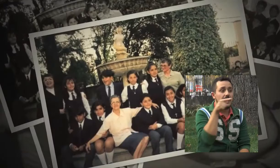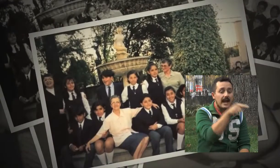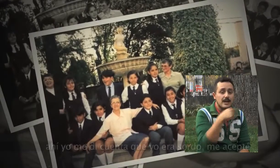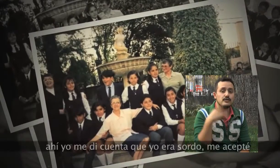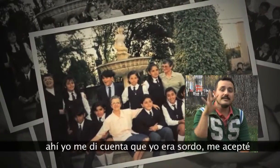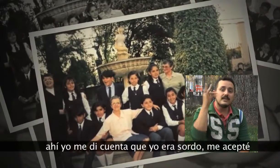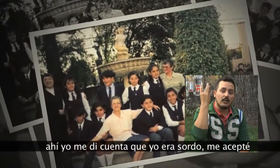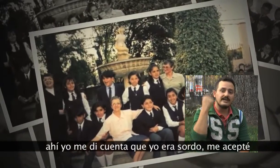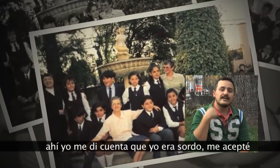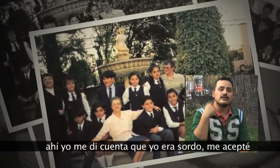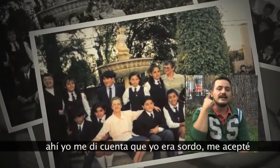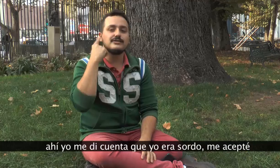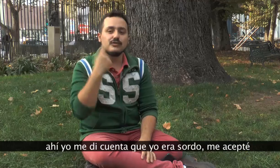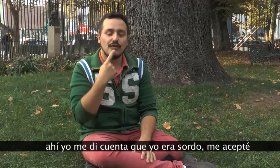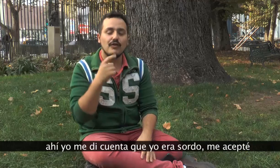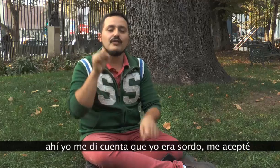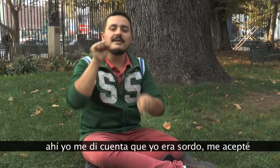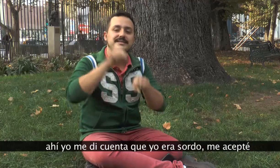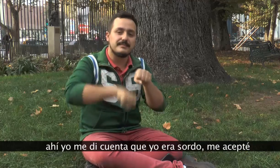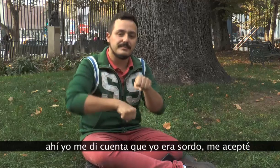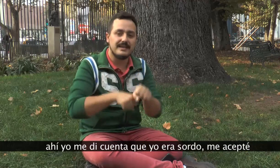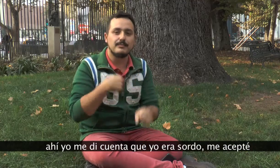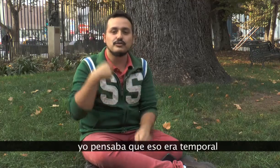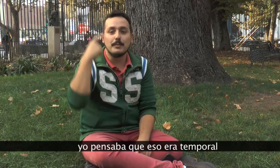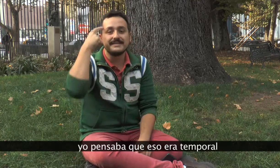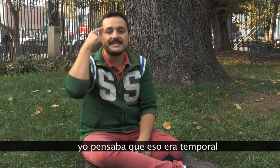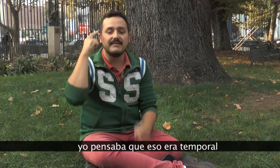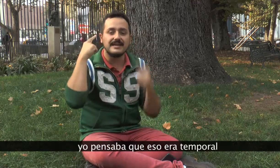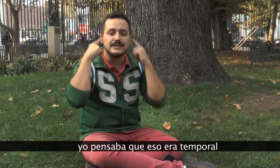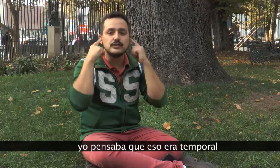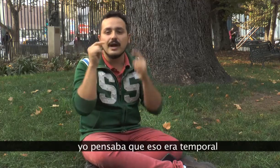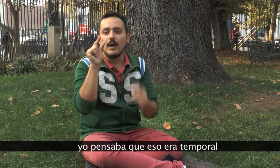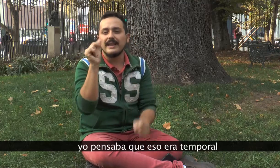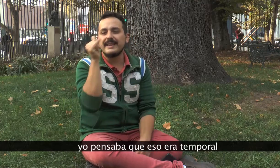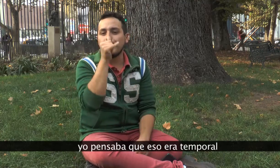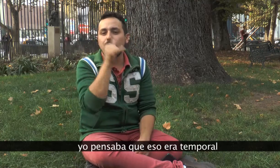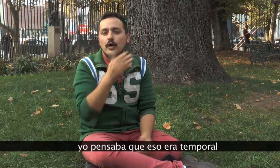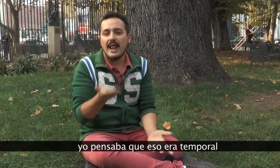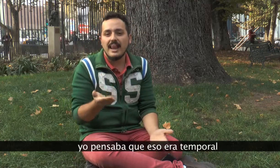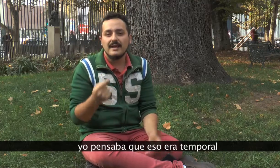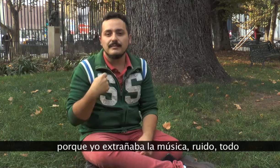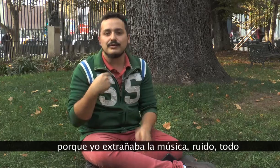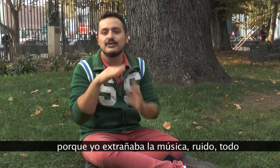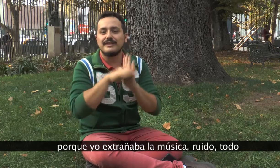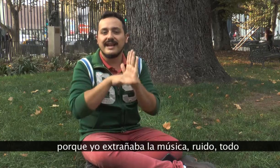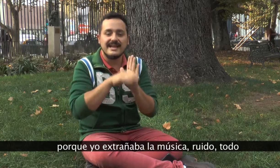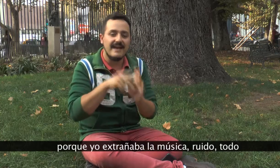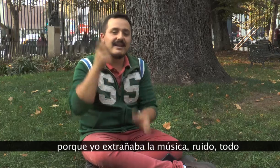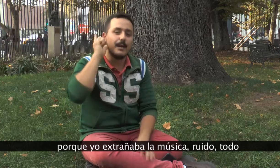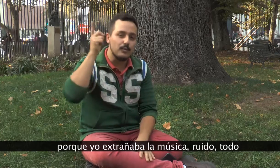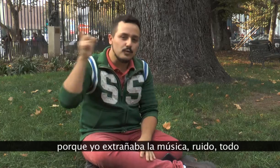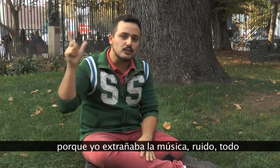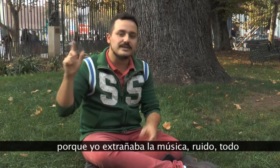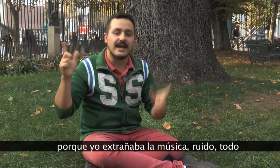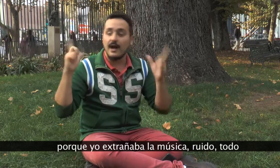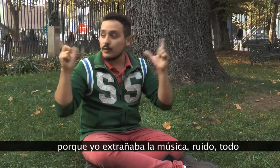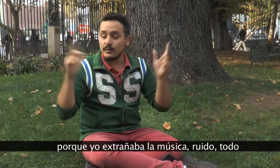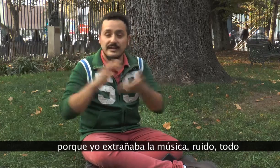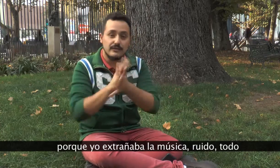Ahí yo me di cuenta que yo era sordo, me acepté porque yo pensaba que eso era temporal, porque yo extrañaba la música, ruido,